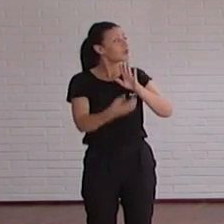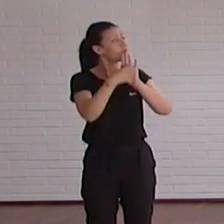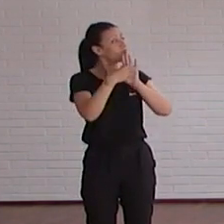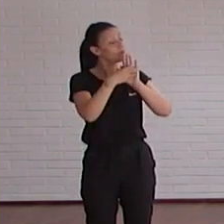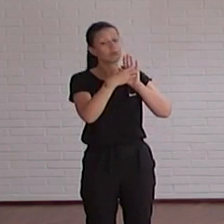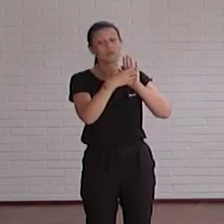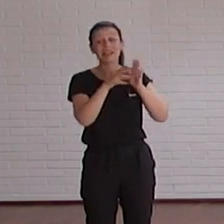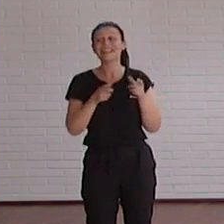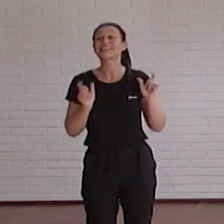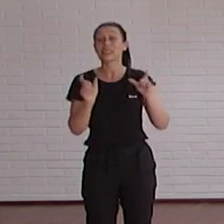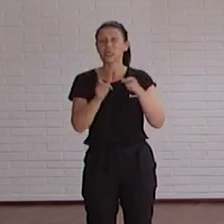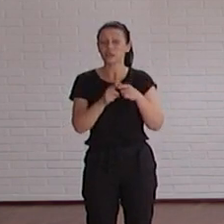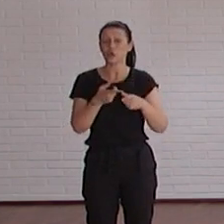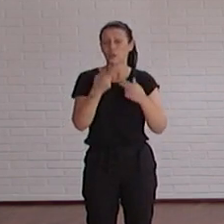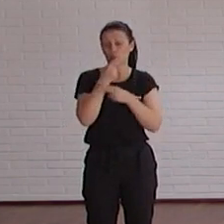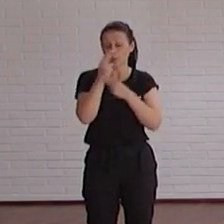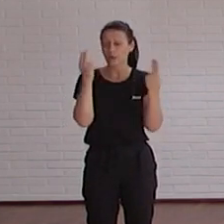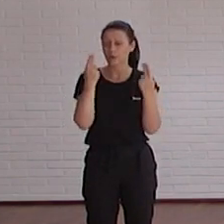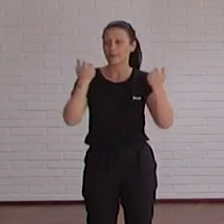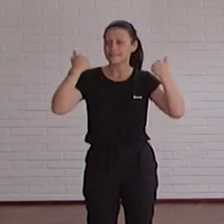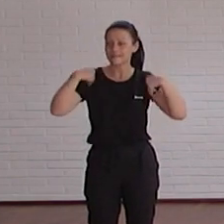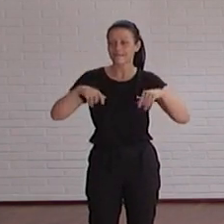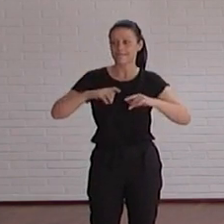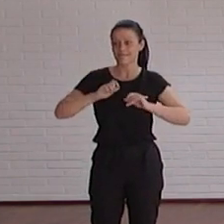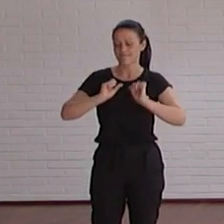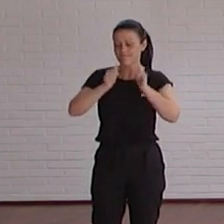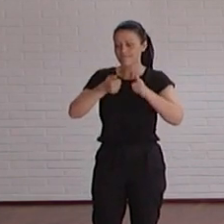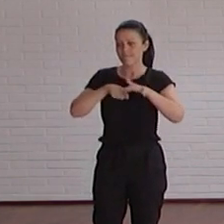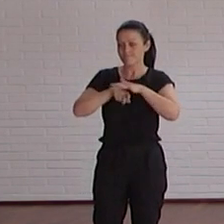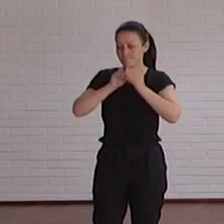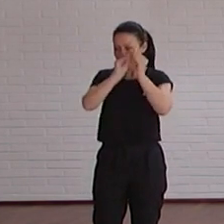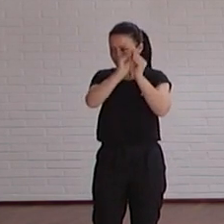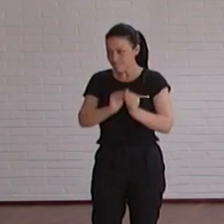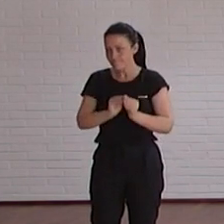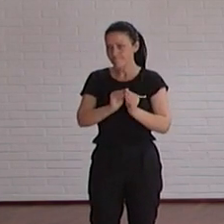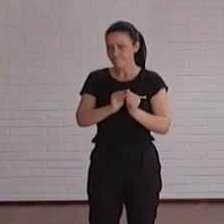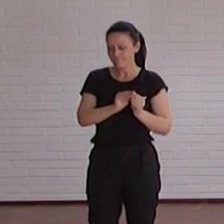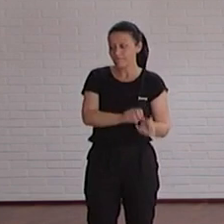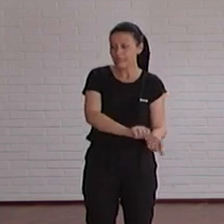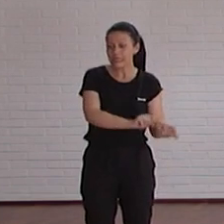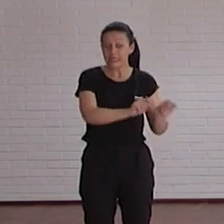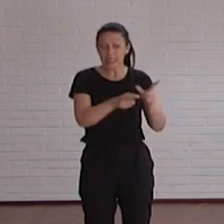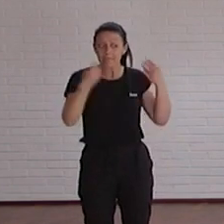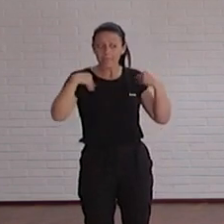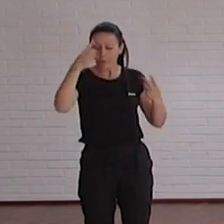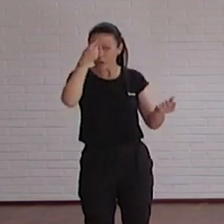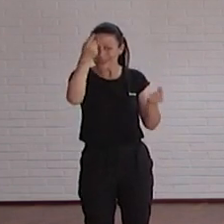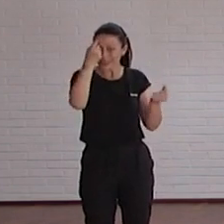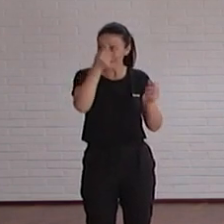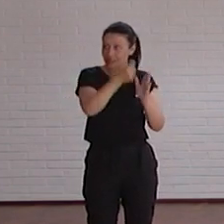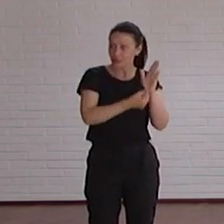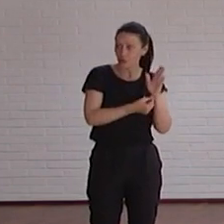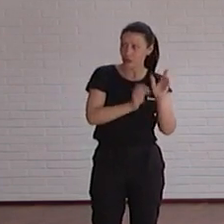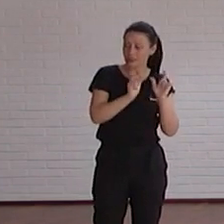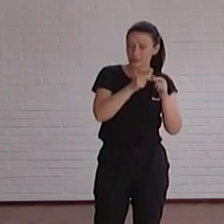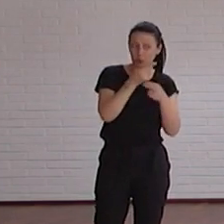al sector público, pero está en trámite ya de transponer a la legislación española también que estos mismos requisitos se